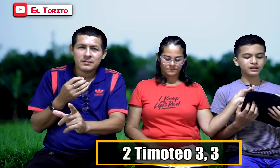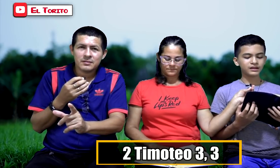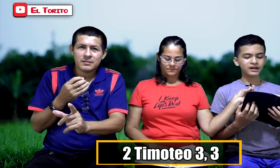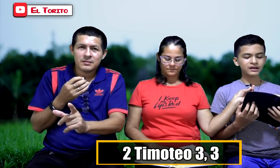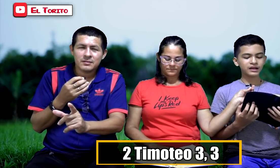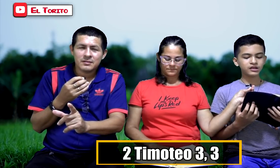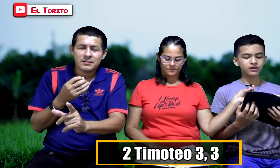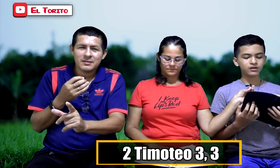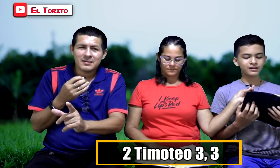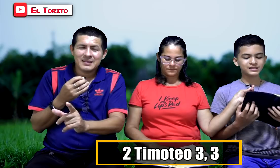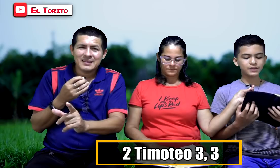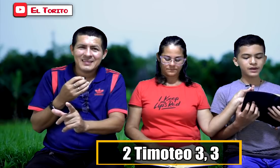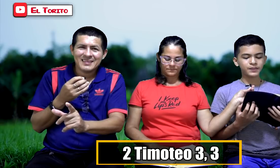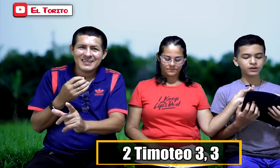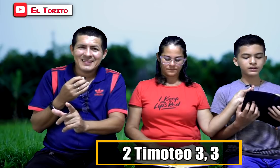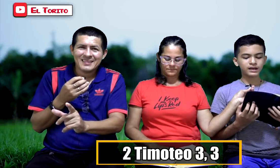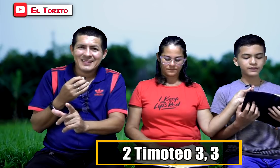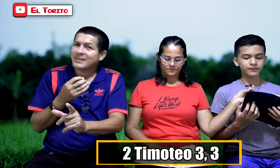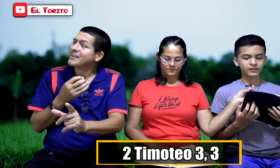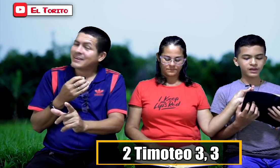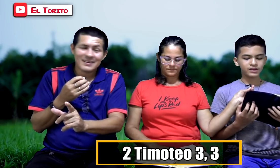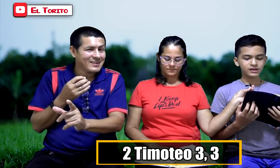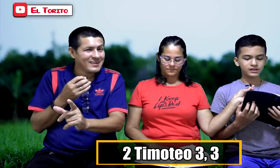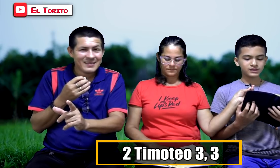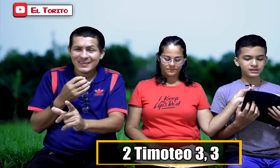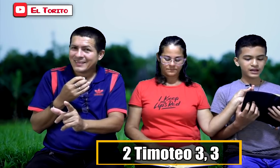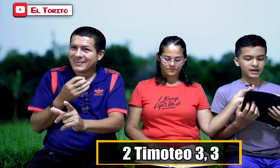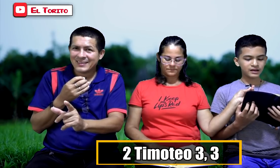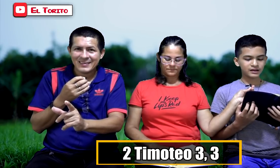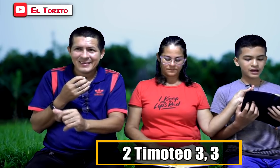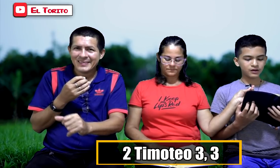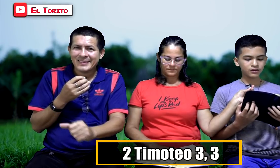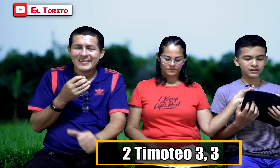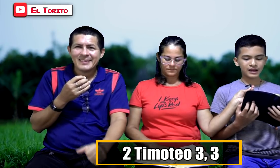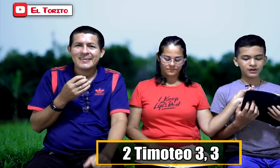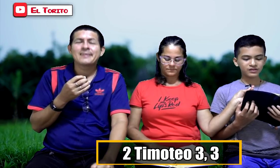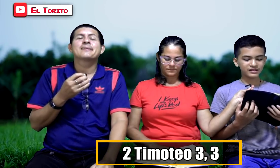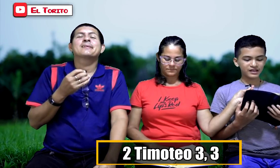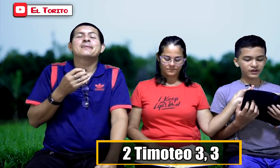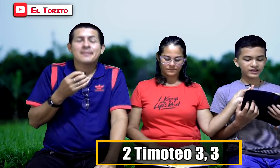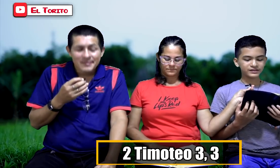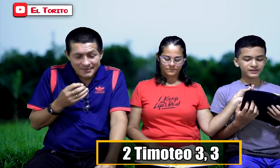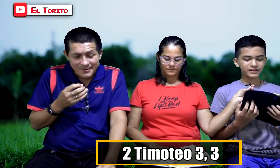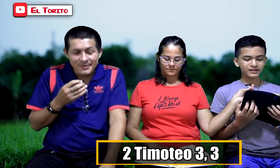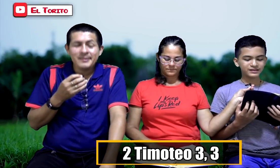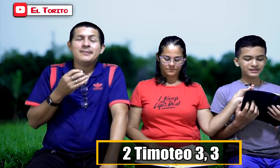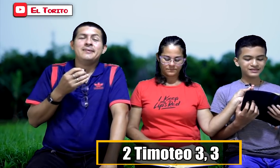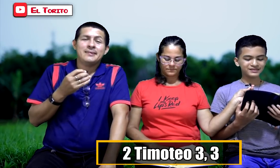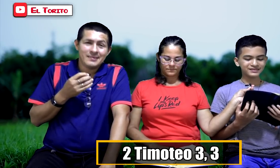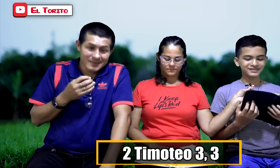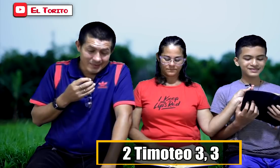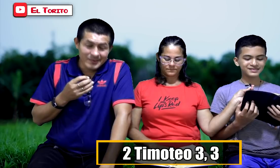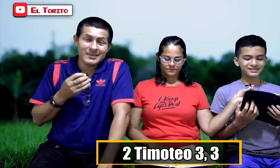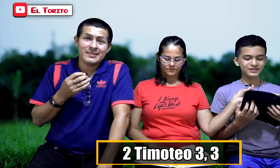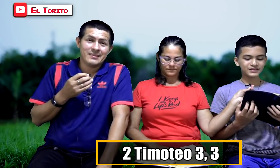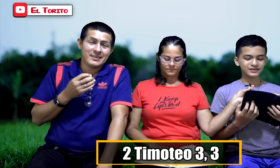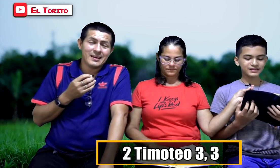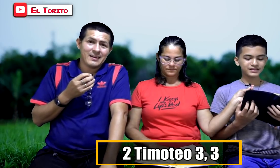tendrán cariño ni sabrán perdonar. Serán calutinadores. Ay, siga.